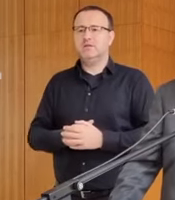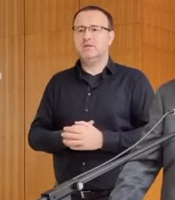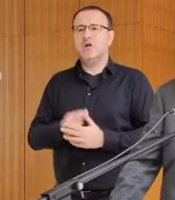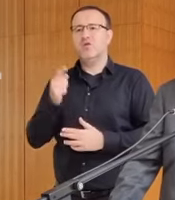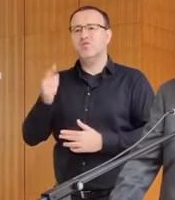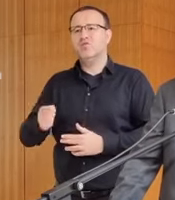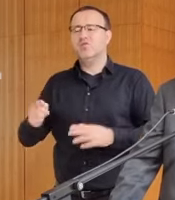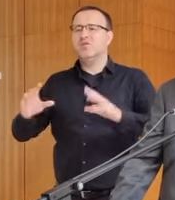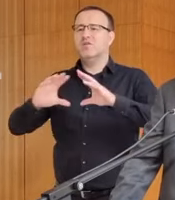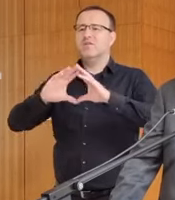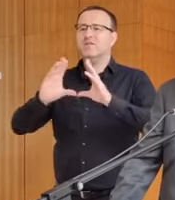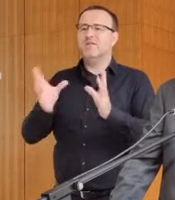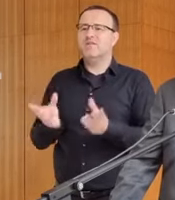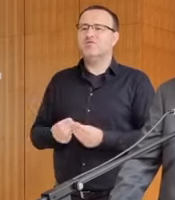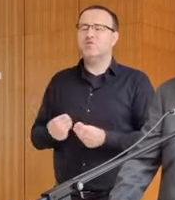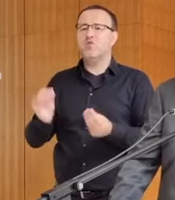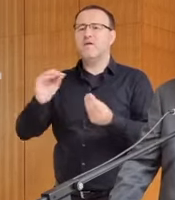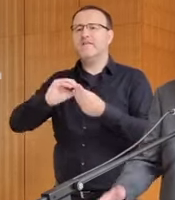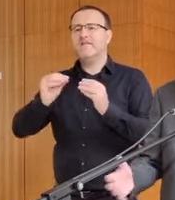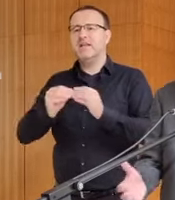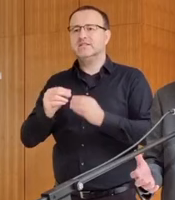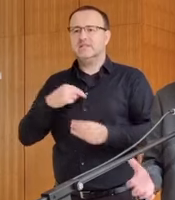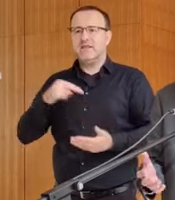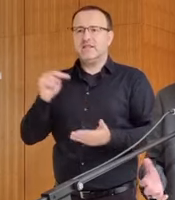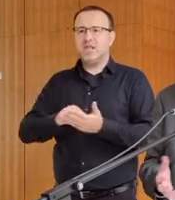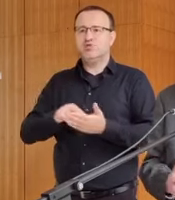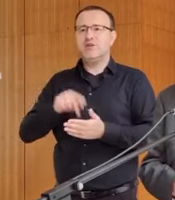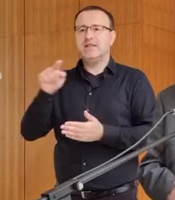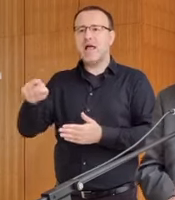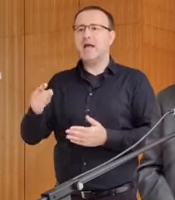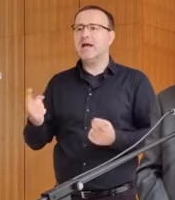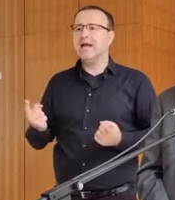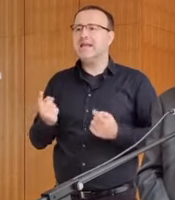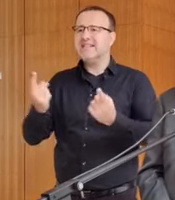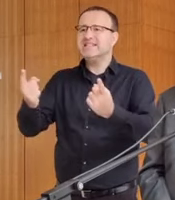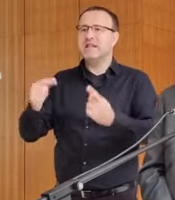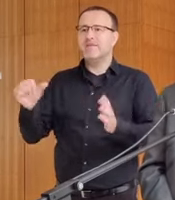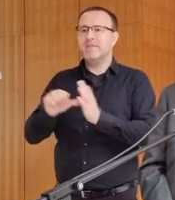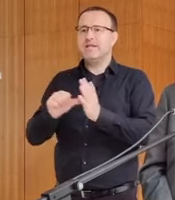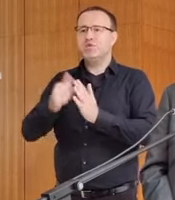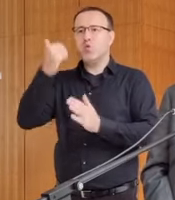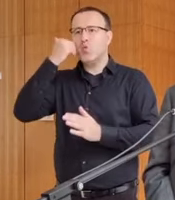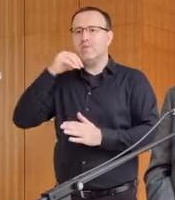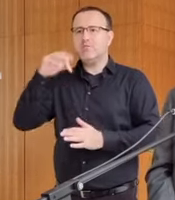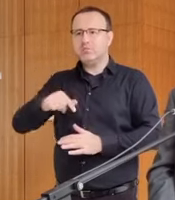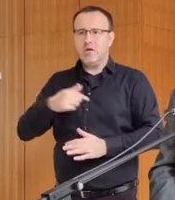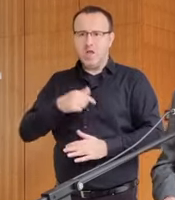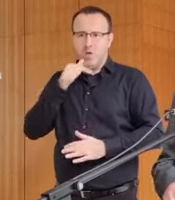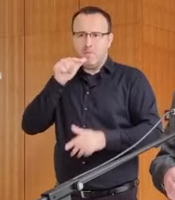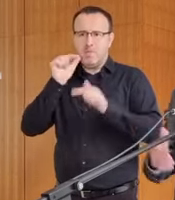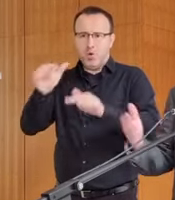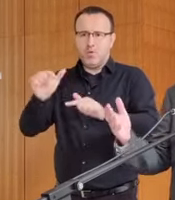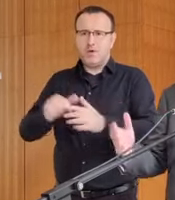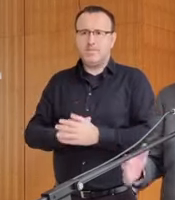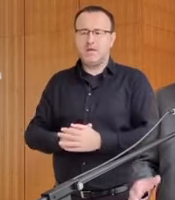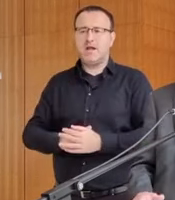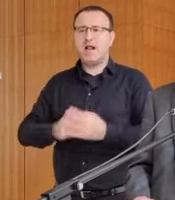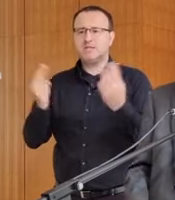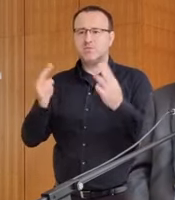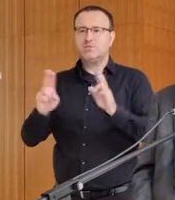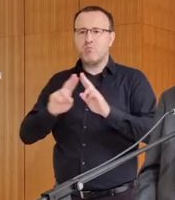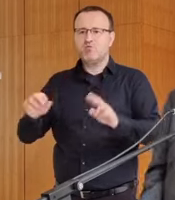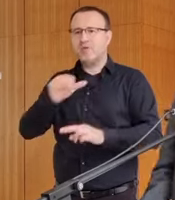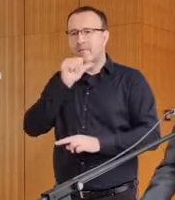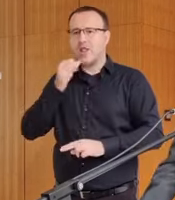všetko veci, ktoré ma tešia, že takáto iniciatíva medzi ľuďmi existuje a budem to podporovať. Ale samozrejme, môžem len to, čo